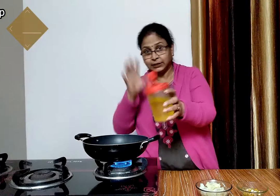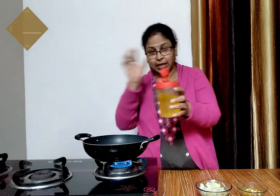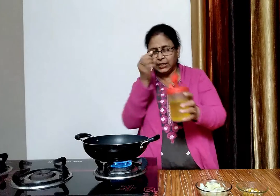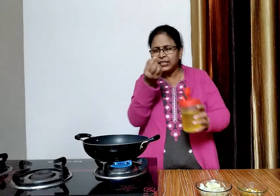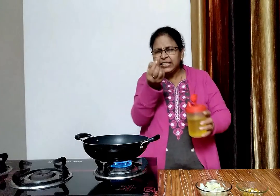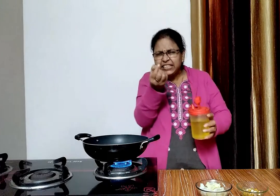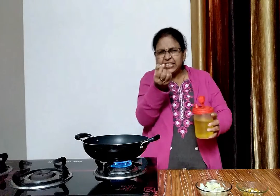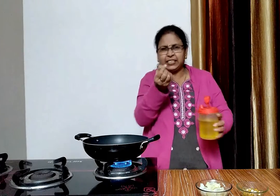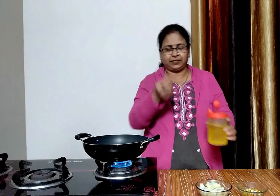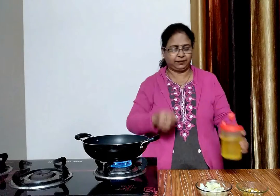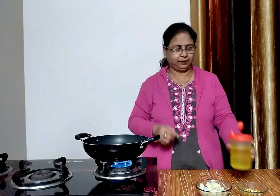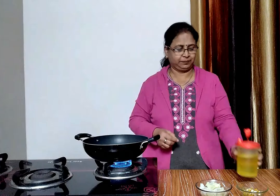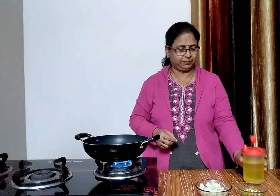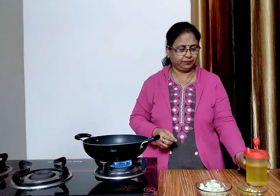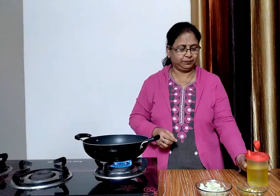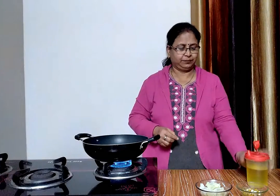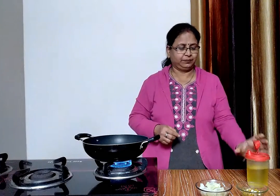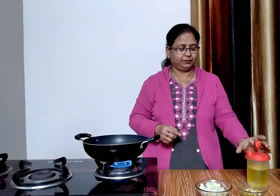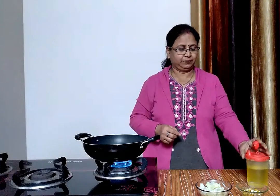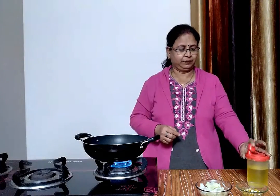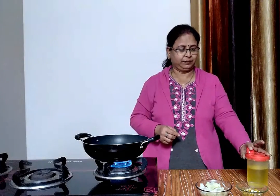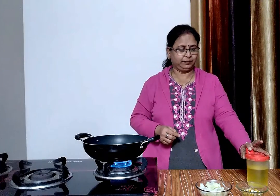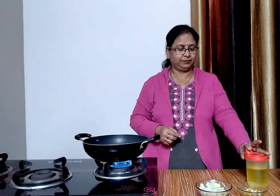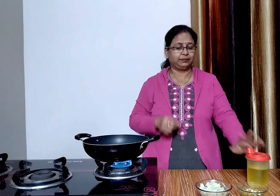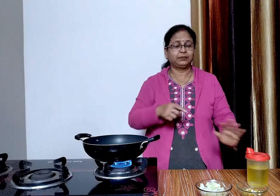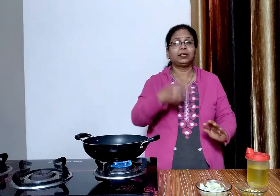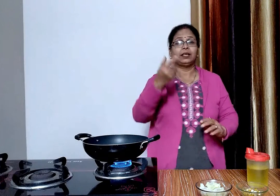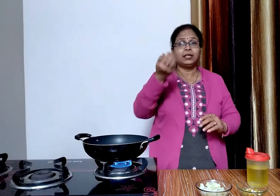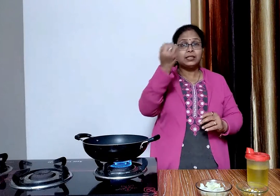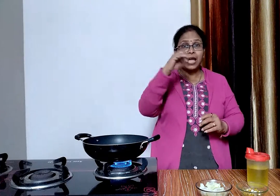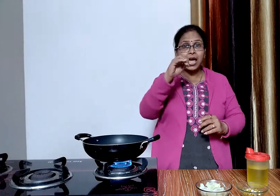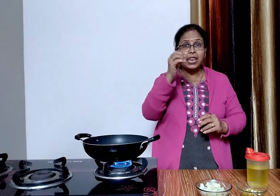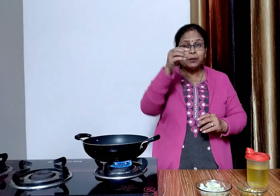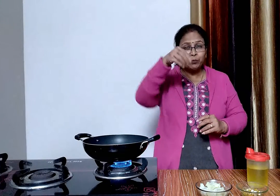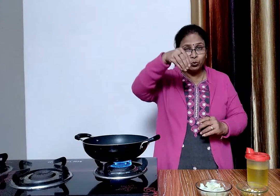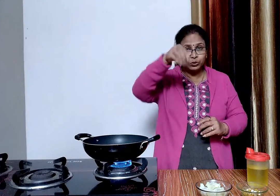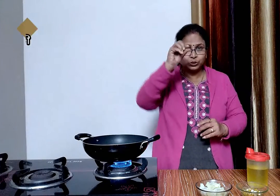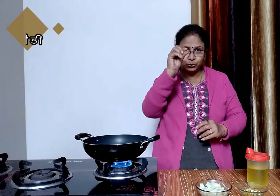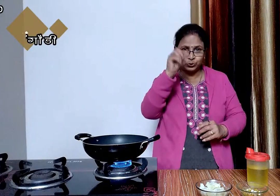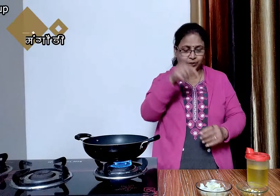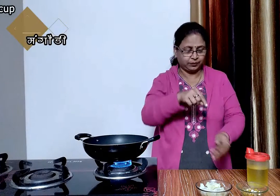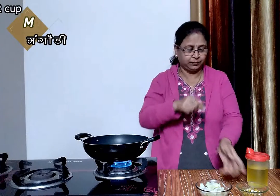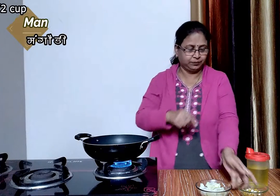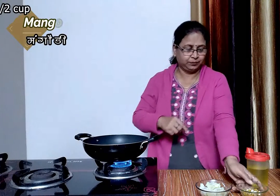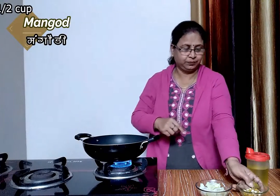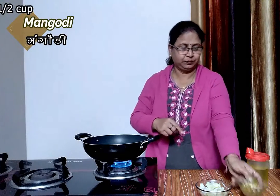ओईल थोड़ा ही डालेंगे अब उसमें आदा कप मगोड़ी डालेंगे और फ्राइ कर लेंगे